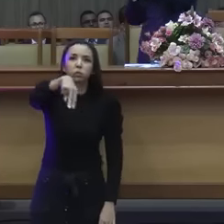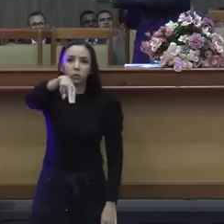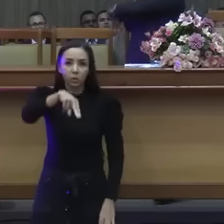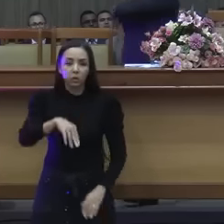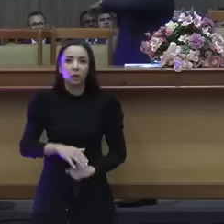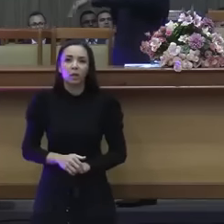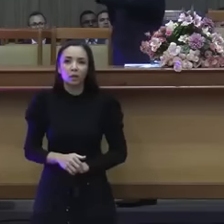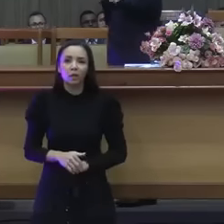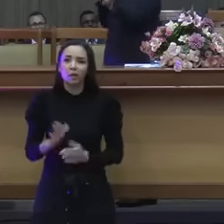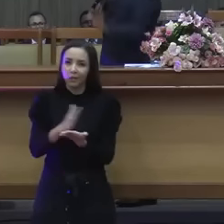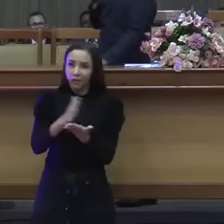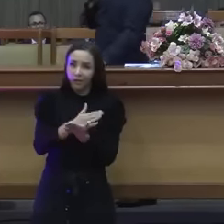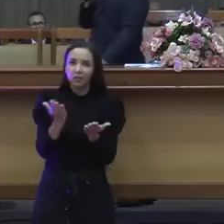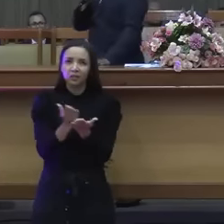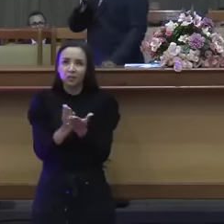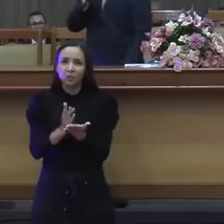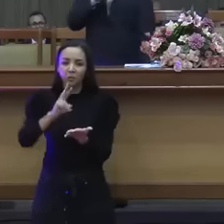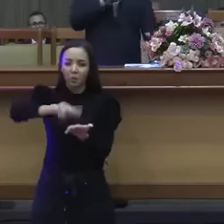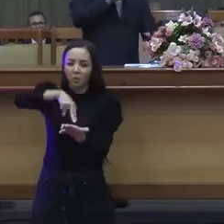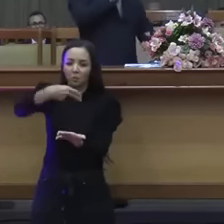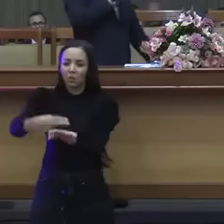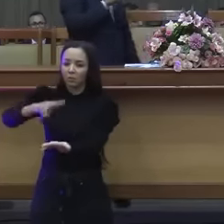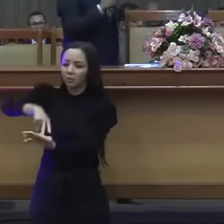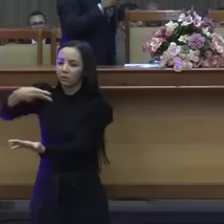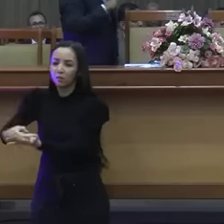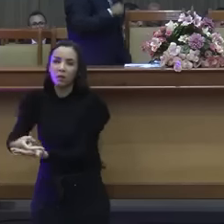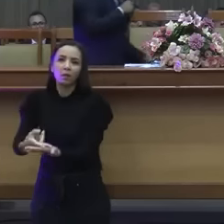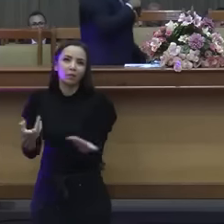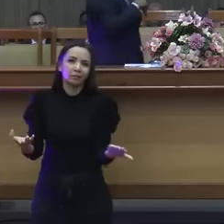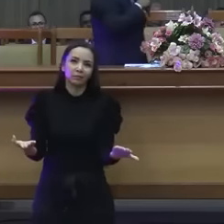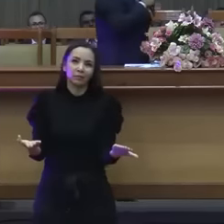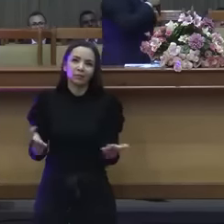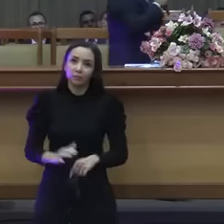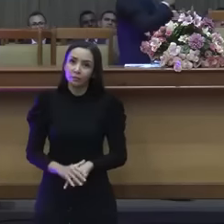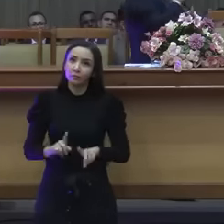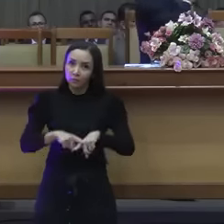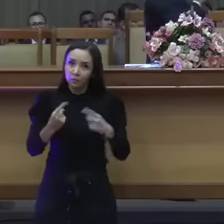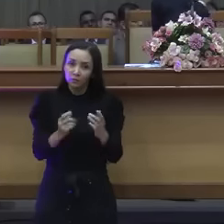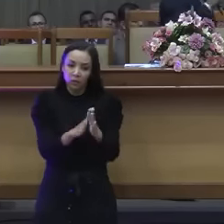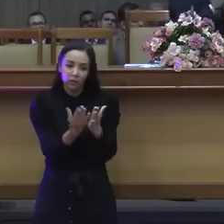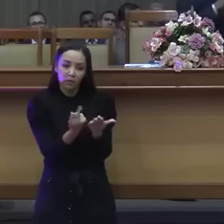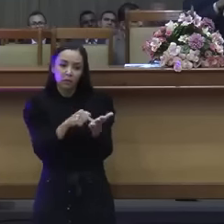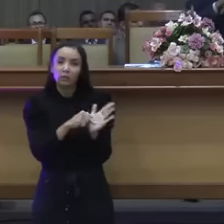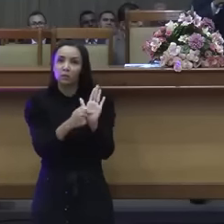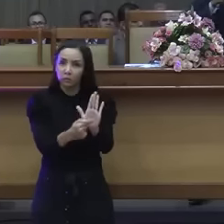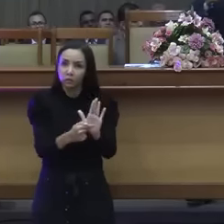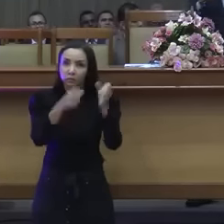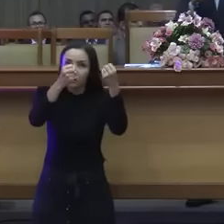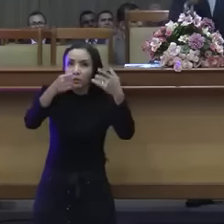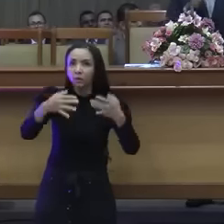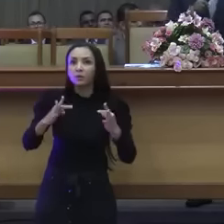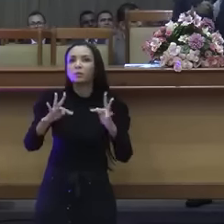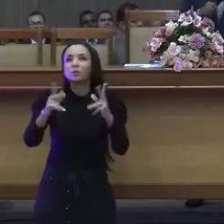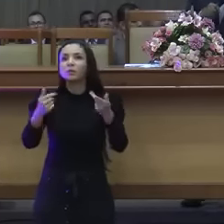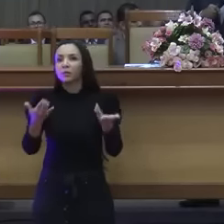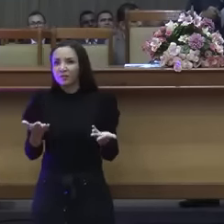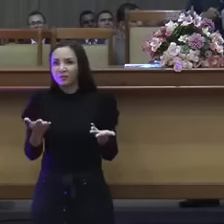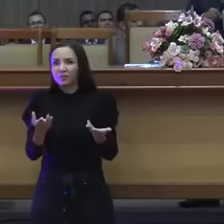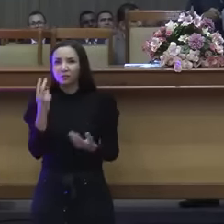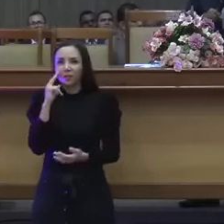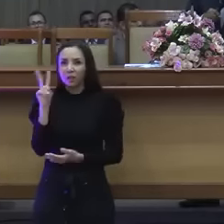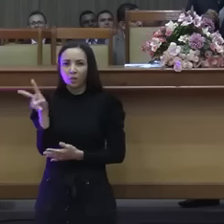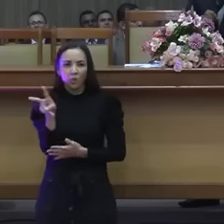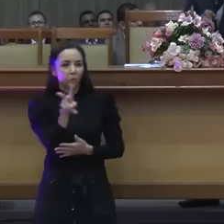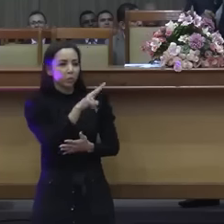aí na mesma hora tinha uns crentes caindo aí, rolando. Aí pronto. Aí isso que não tem Bíblia, hoje o céu desceu. O céu desceu, coisa nenhuma,